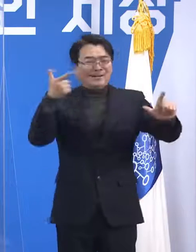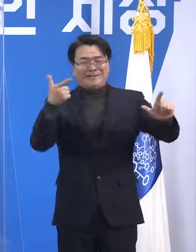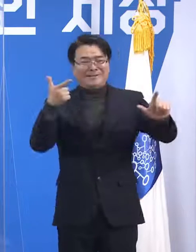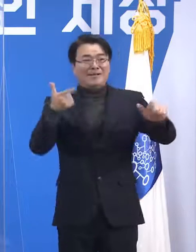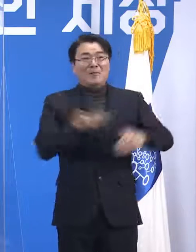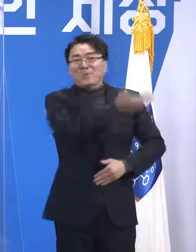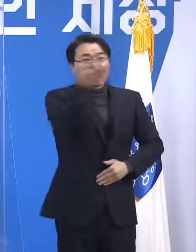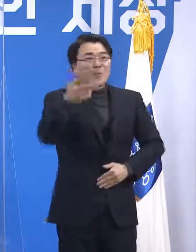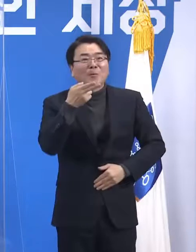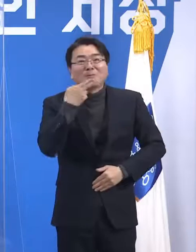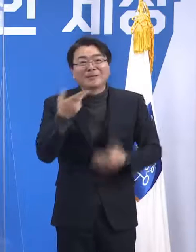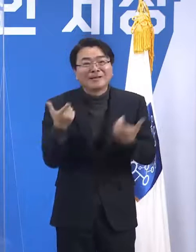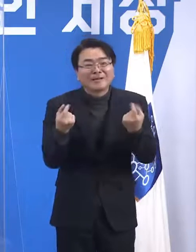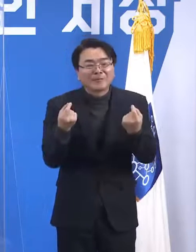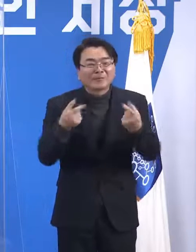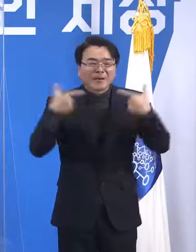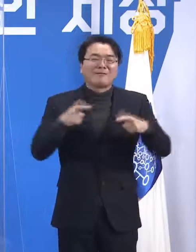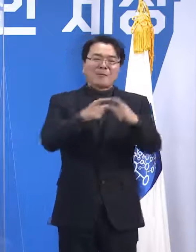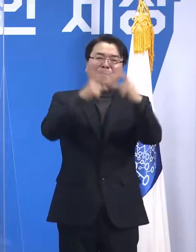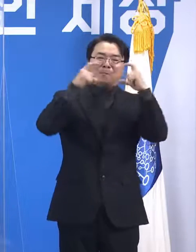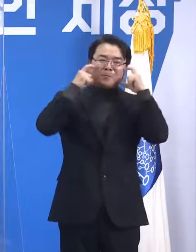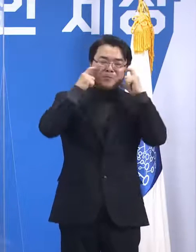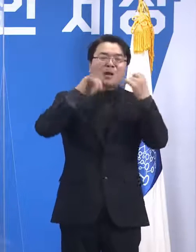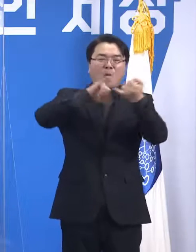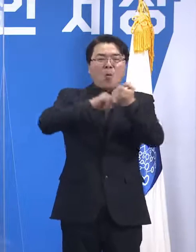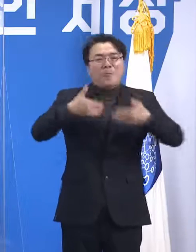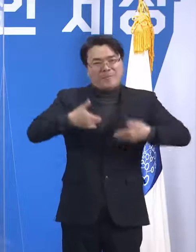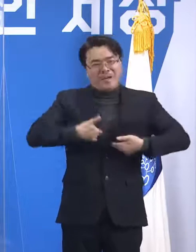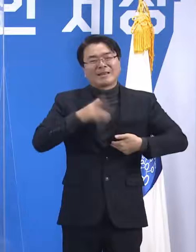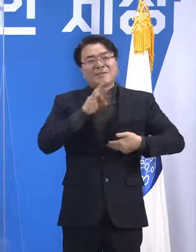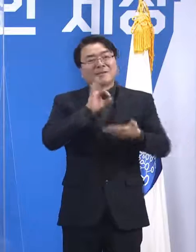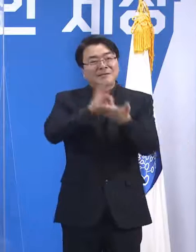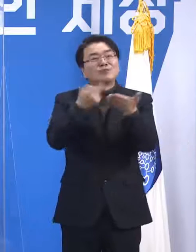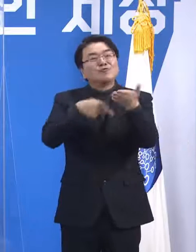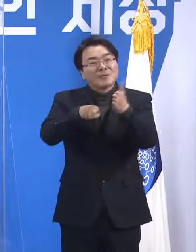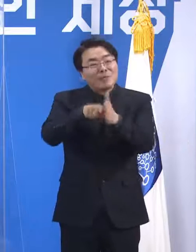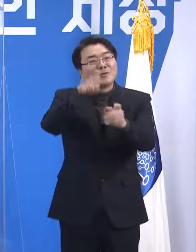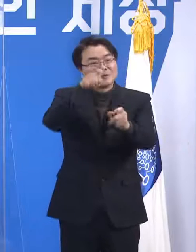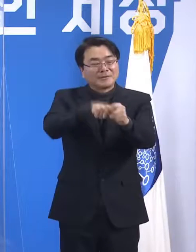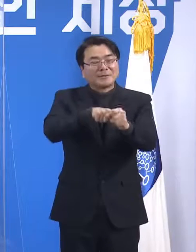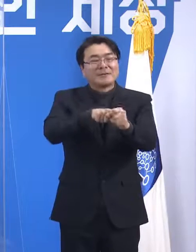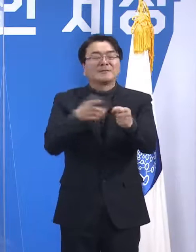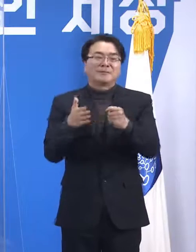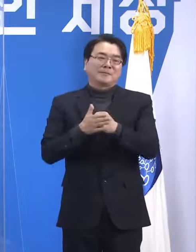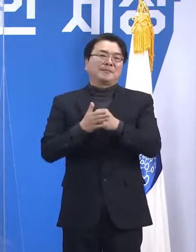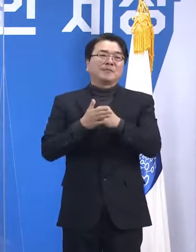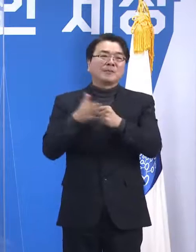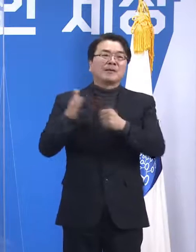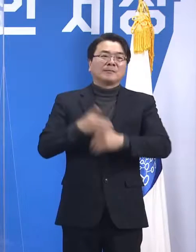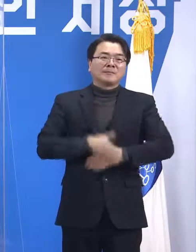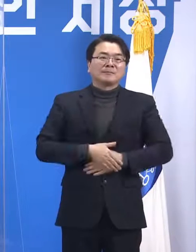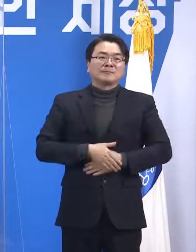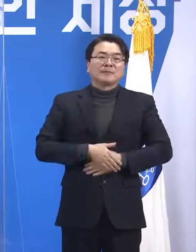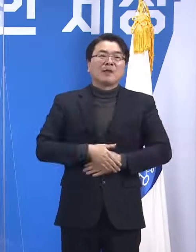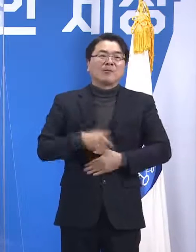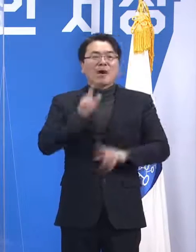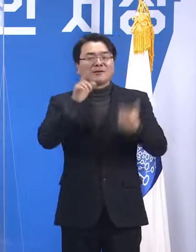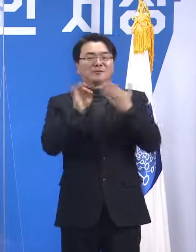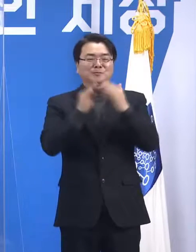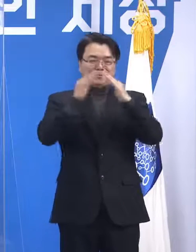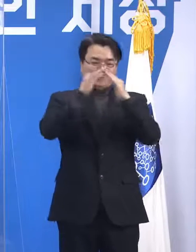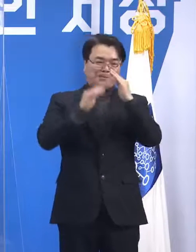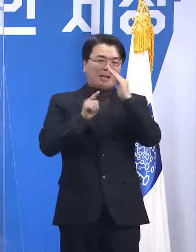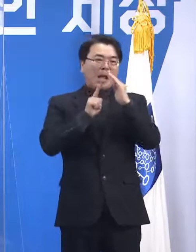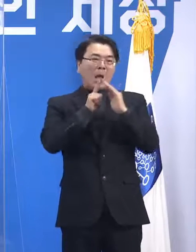마스크를 쓰고 꼭 필요한 소비를 하기 위해서 마트를 가든지 아니면 인터넷을 통해서 배달을 시키든지